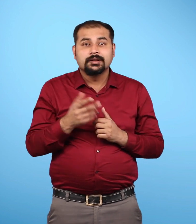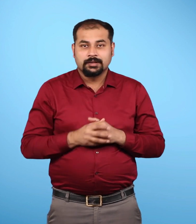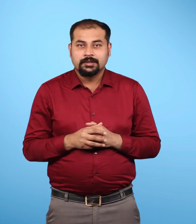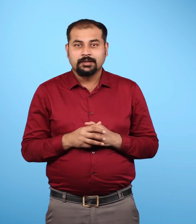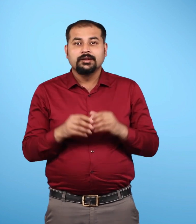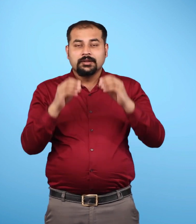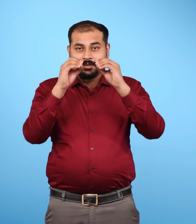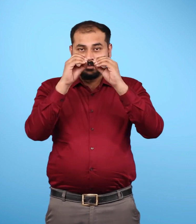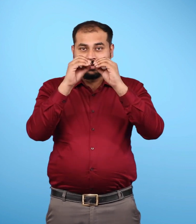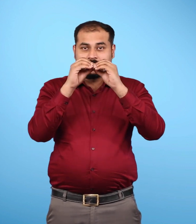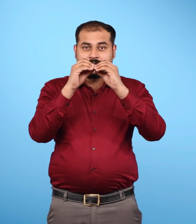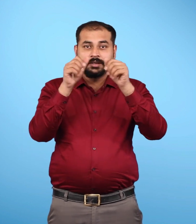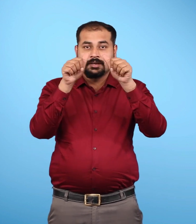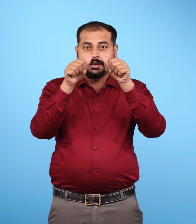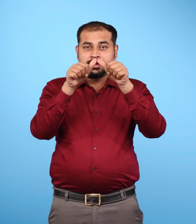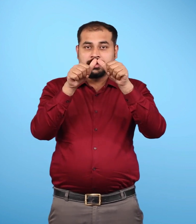तथा बहिर मंडल कहा जाता है